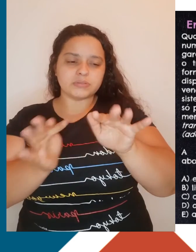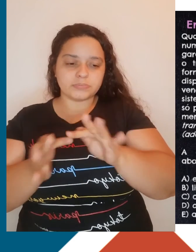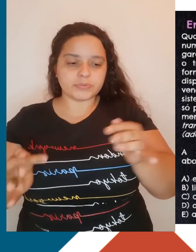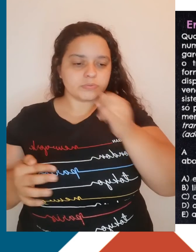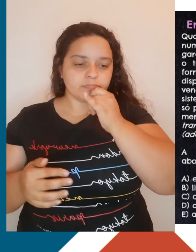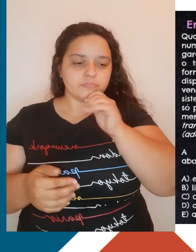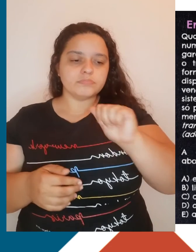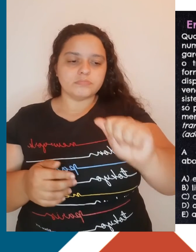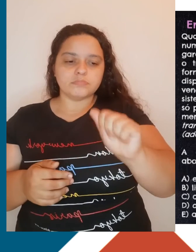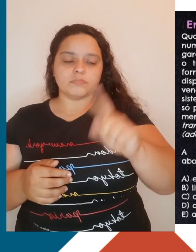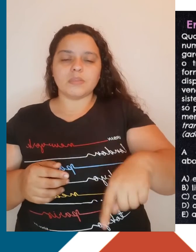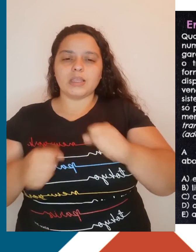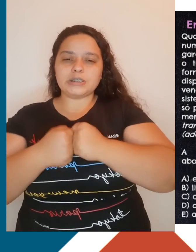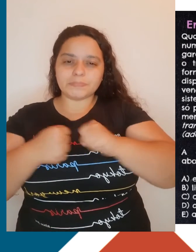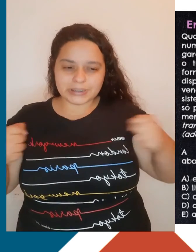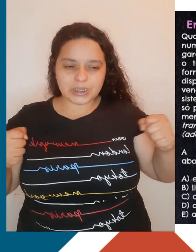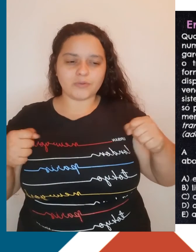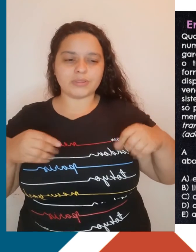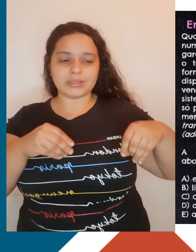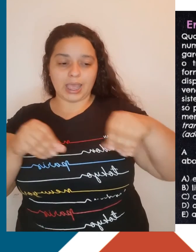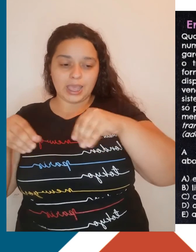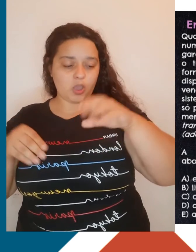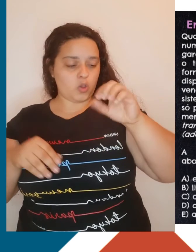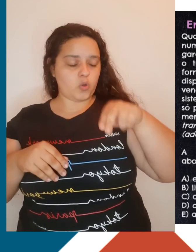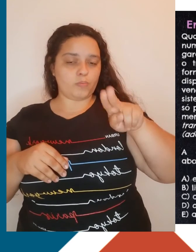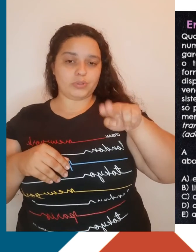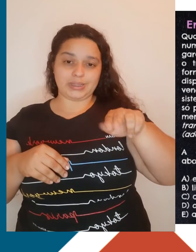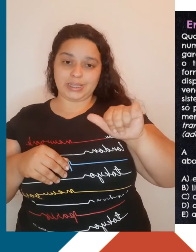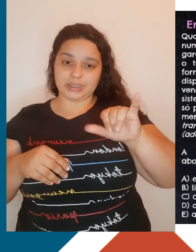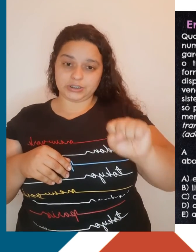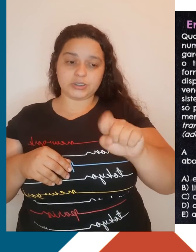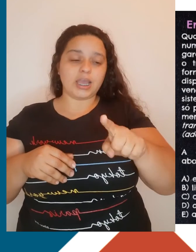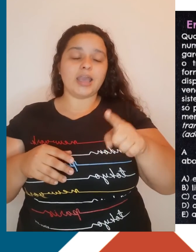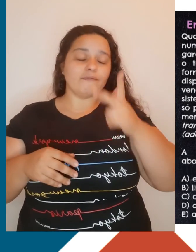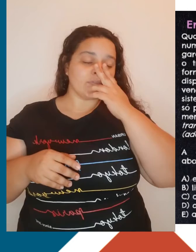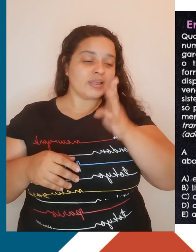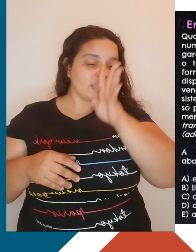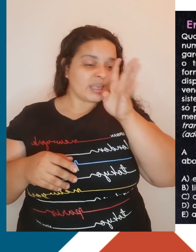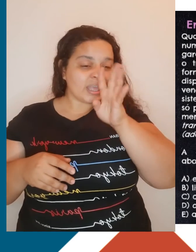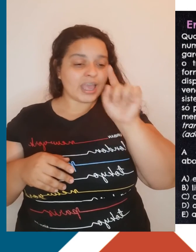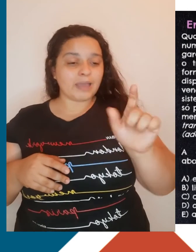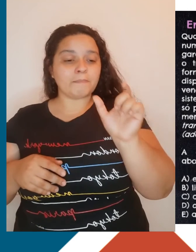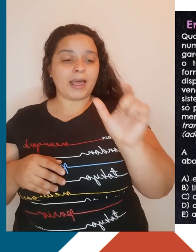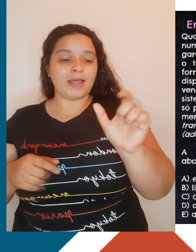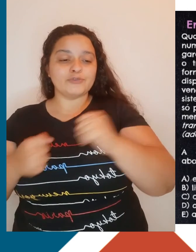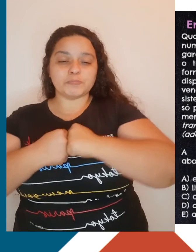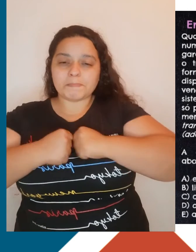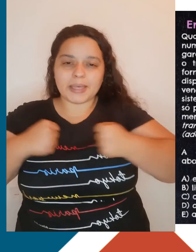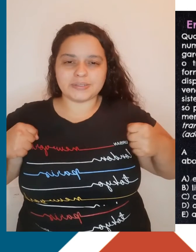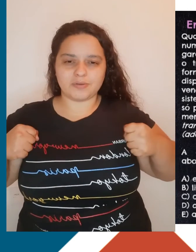Letra A. Expansão das terras comunais. O equívoco aqui está na palavra expansão. Não há